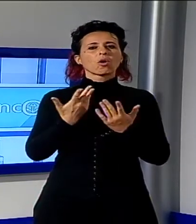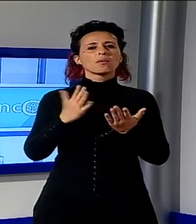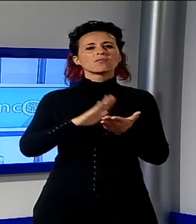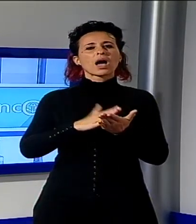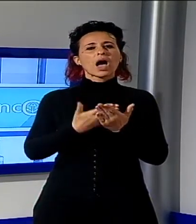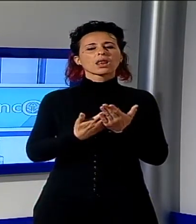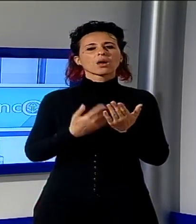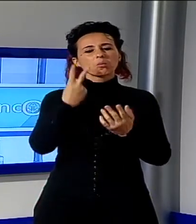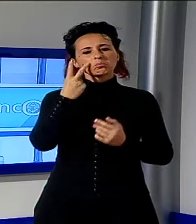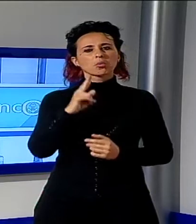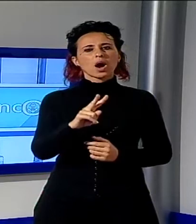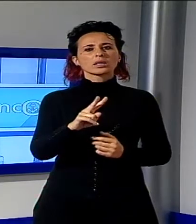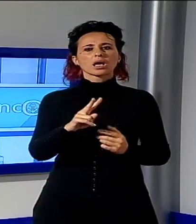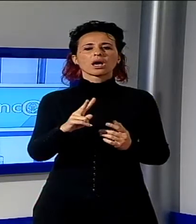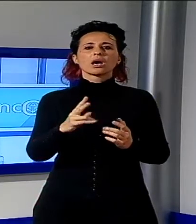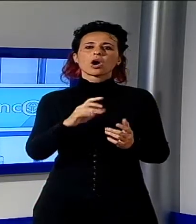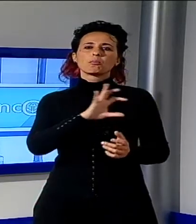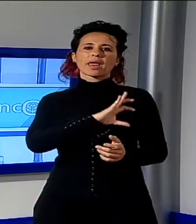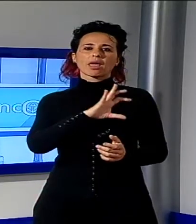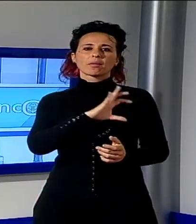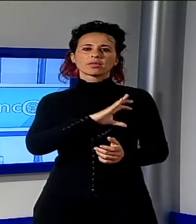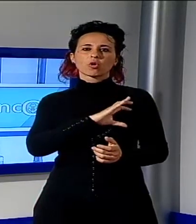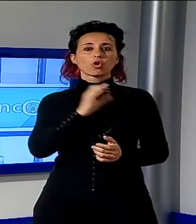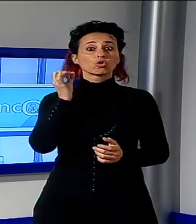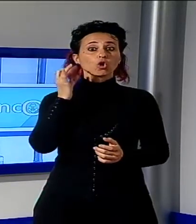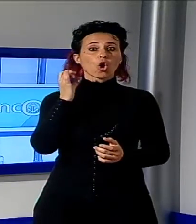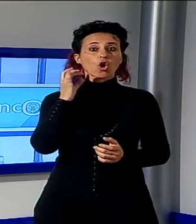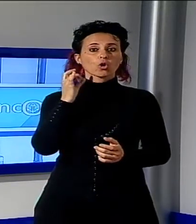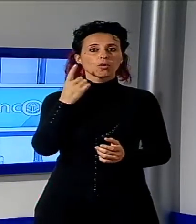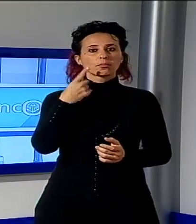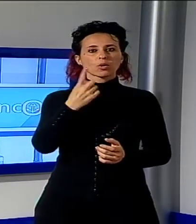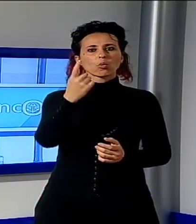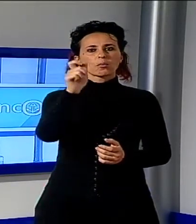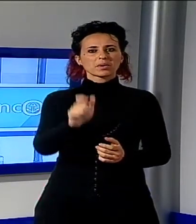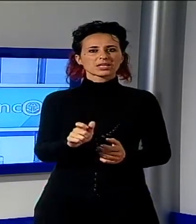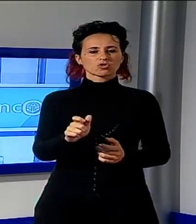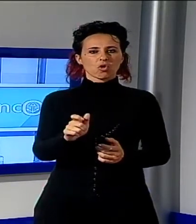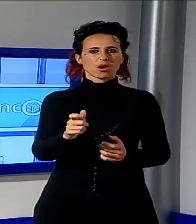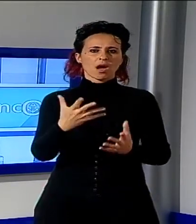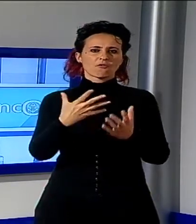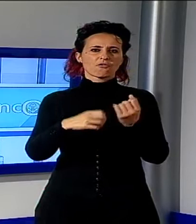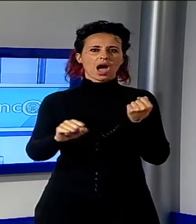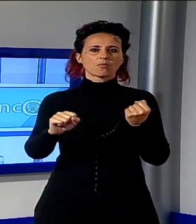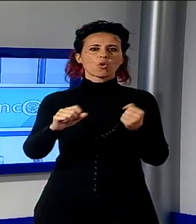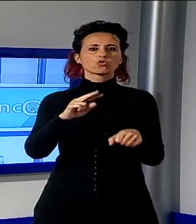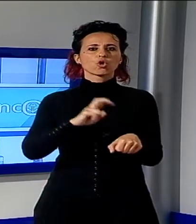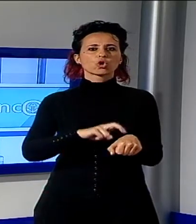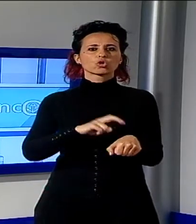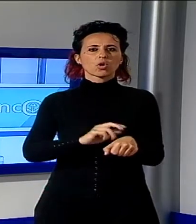Giorgi Garfagnino di origine, lucchese di adozione. Noto pediatra ha lavorato in Ecuador, in